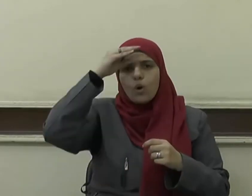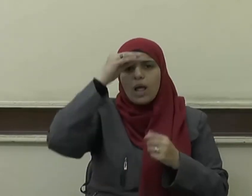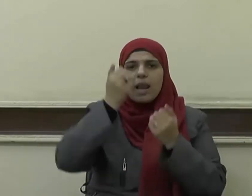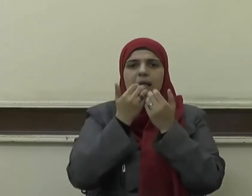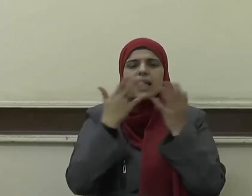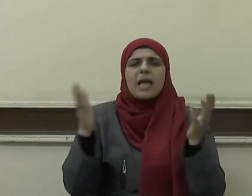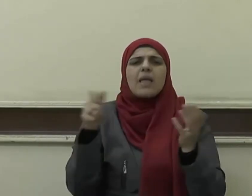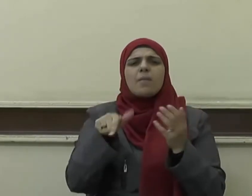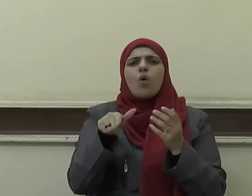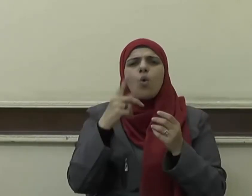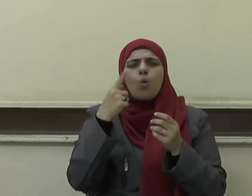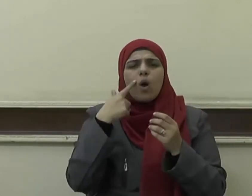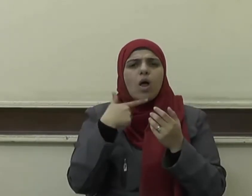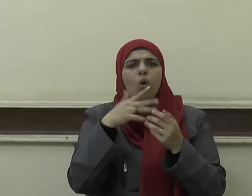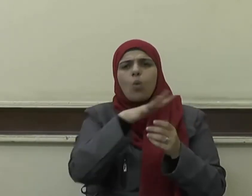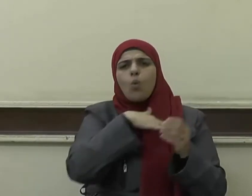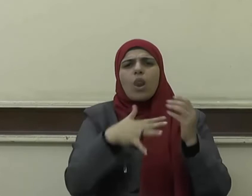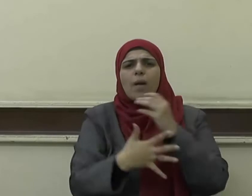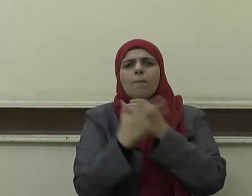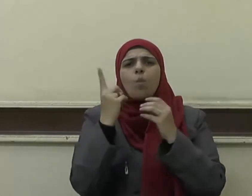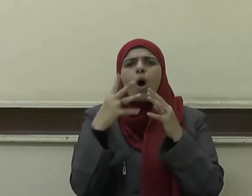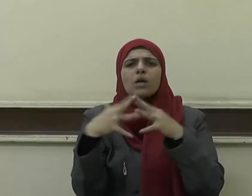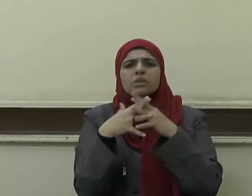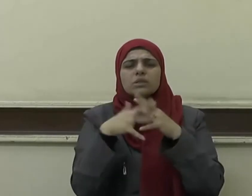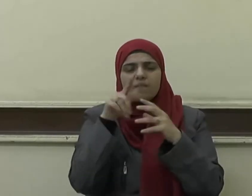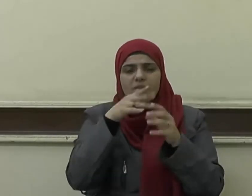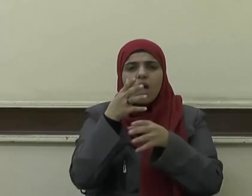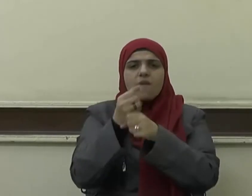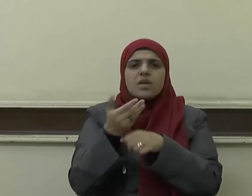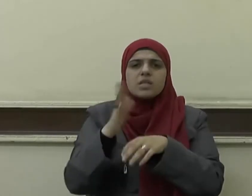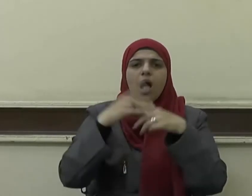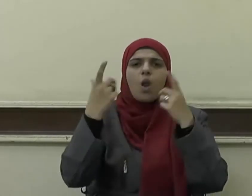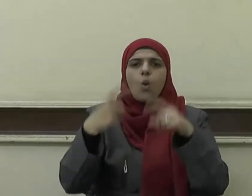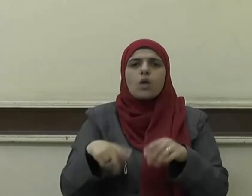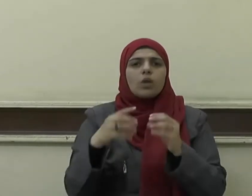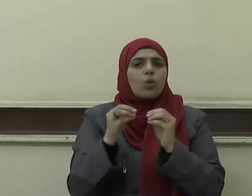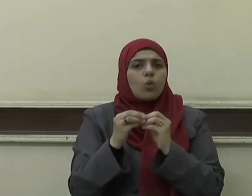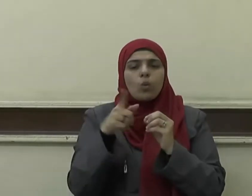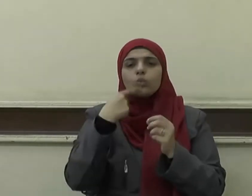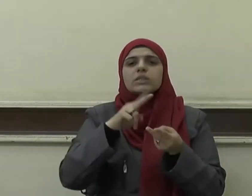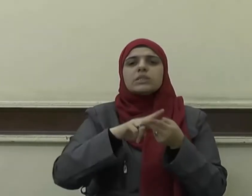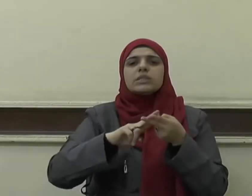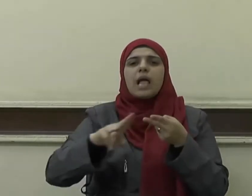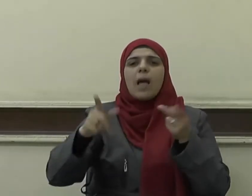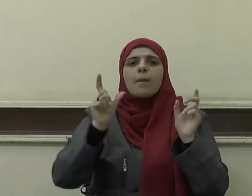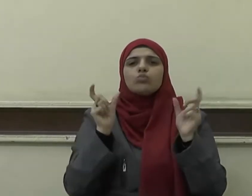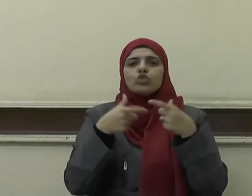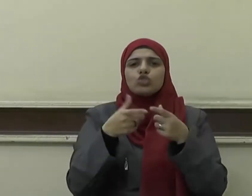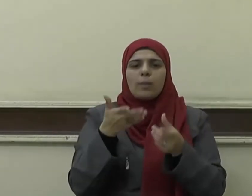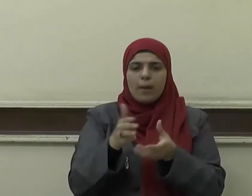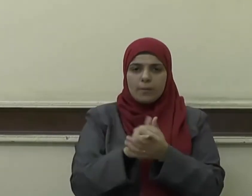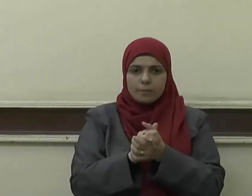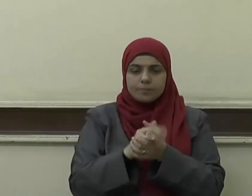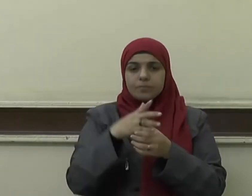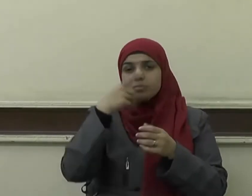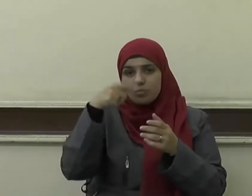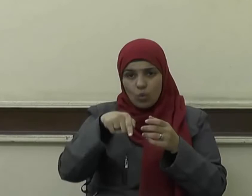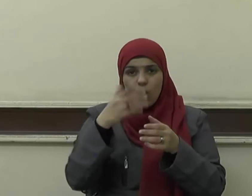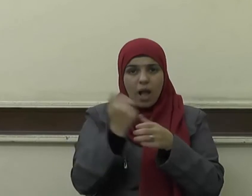الحفاظ على الوطن وسلامة المجتمع ومن ذلك ما كان من سيدنا يوسف عليه